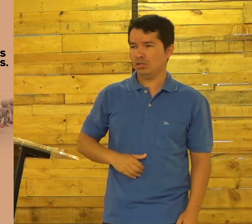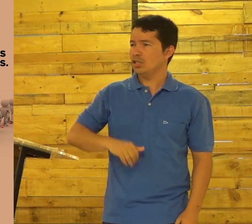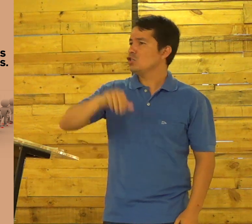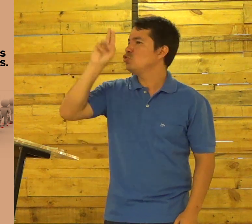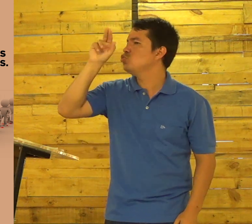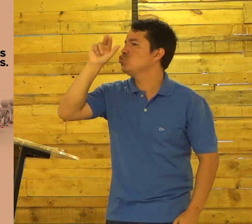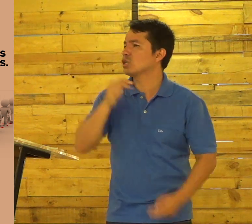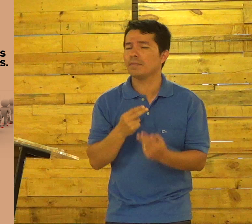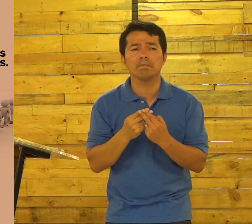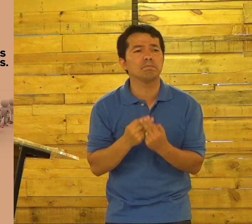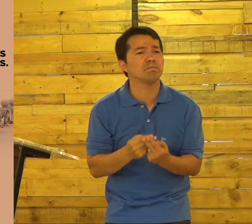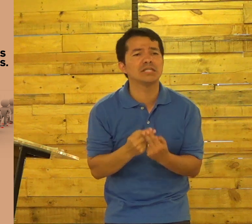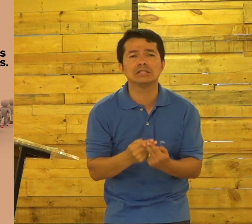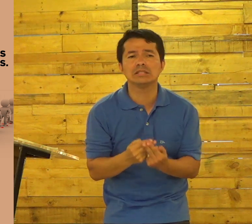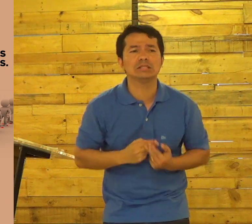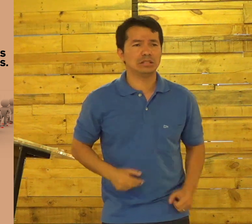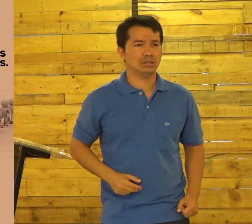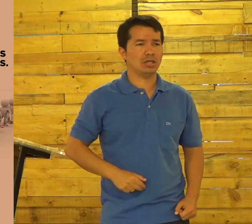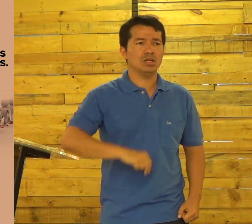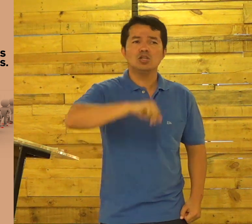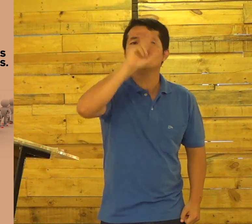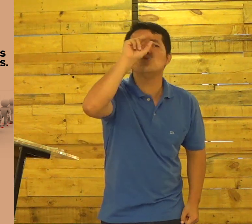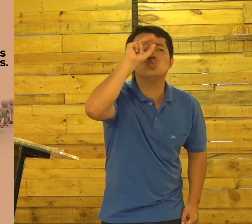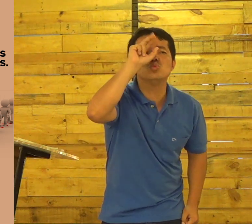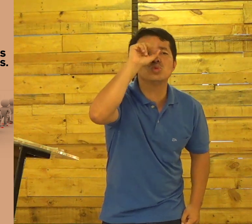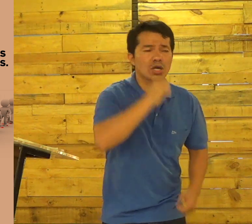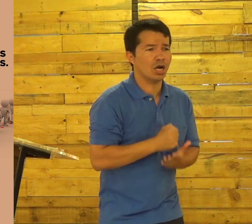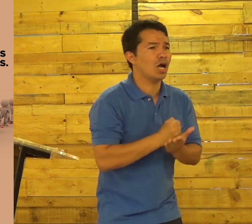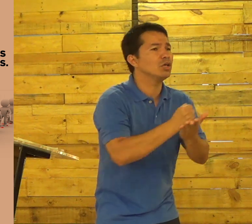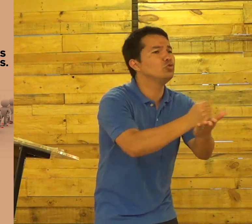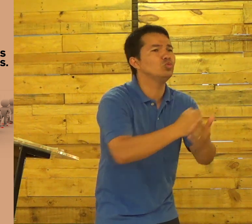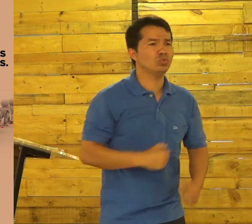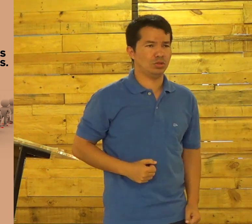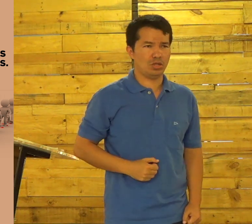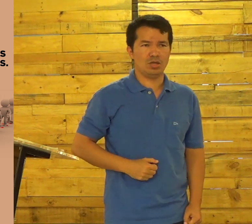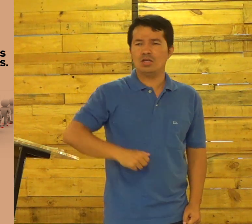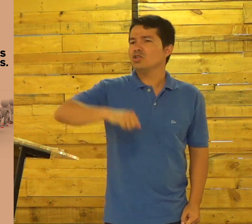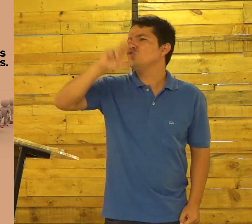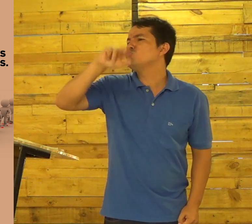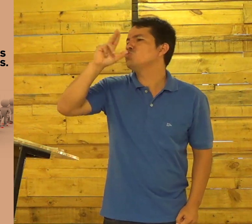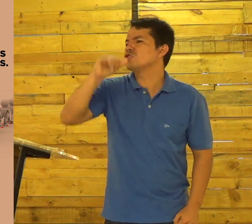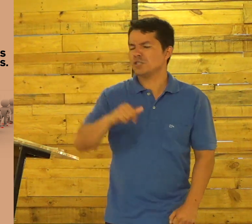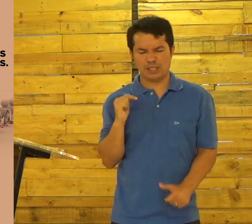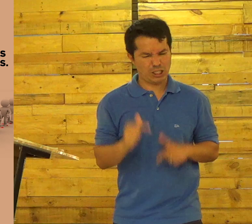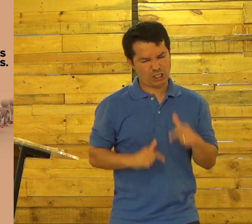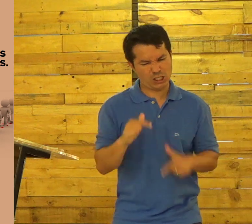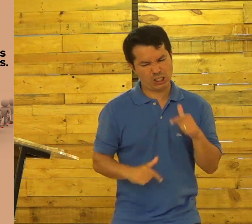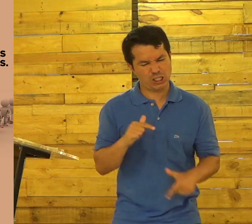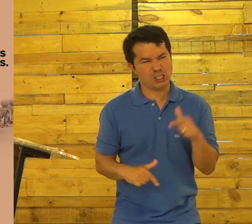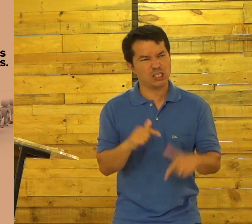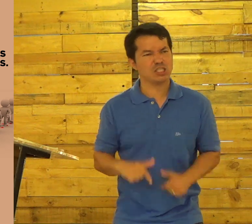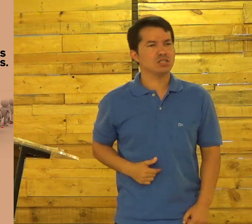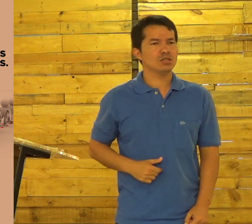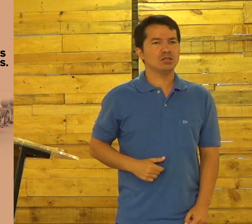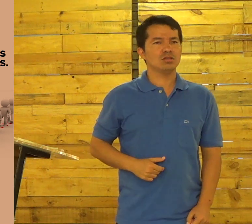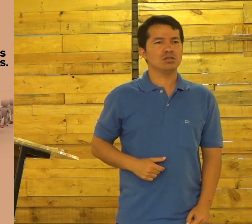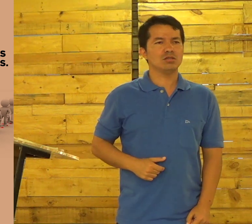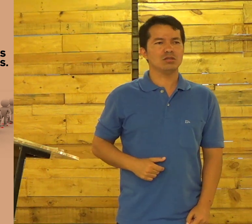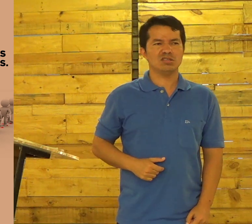Vai entender Nunca tem paciência Nunca ajuda Nunca trabalha